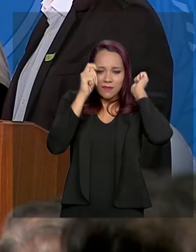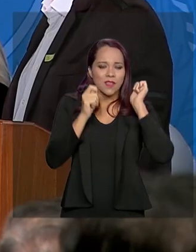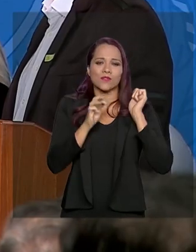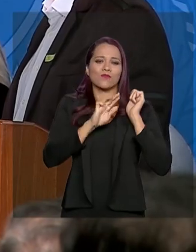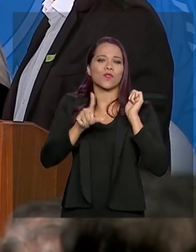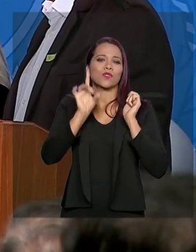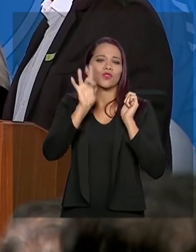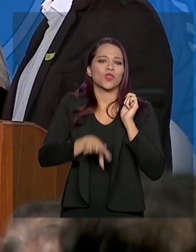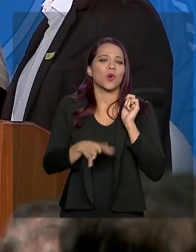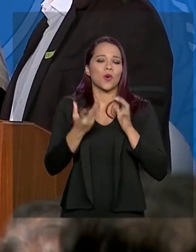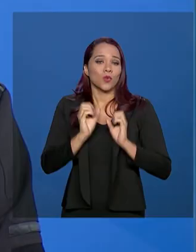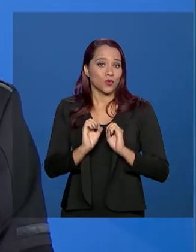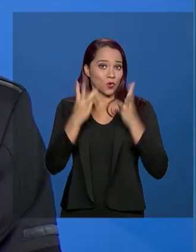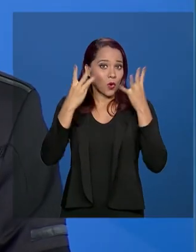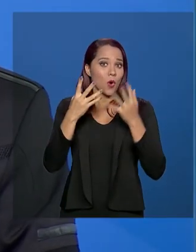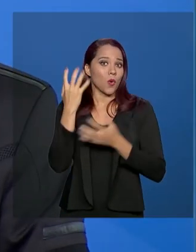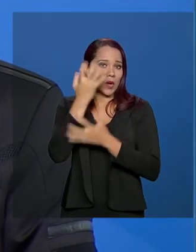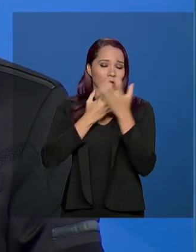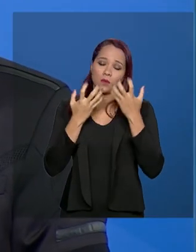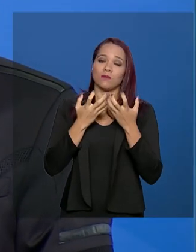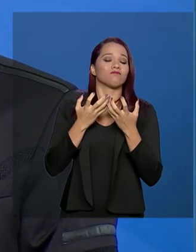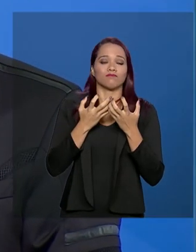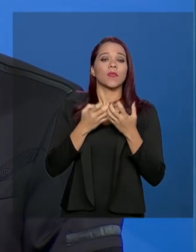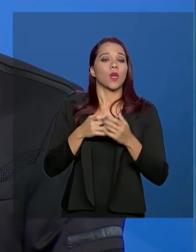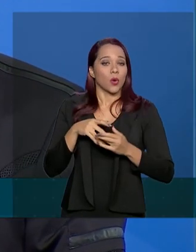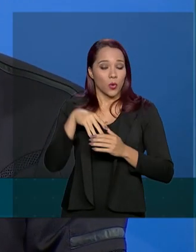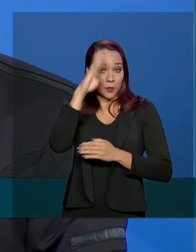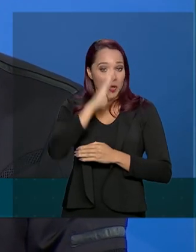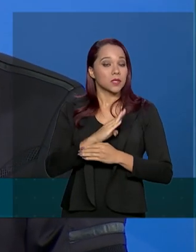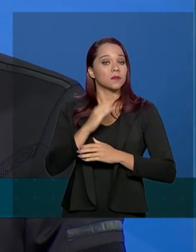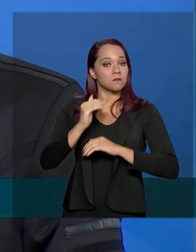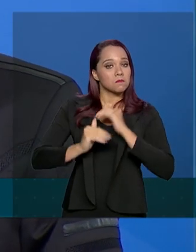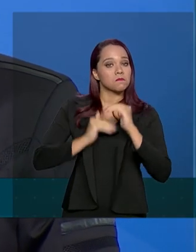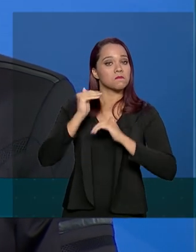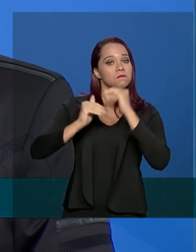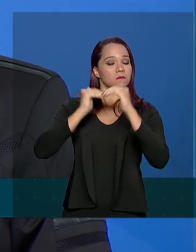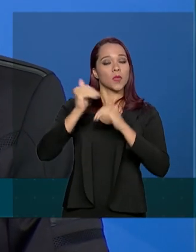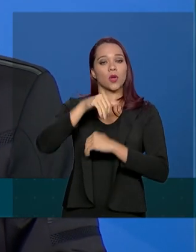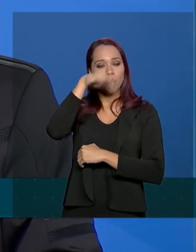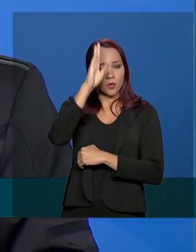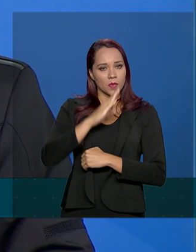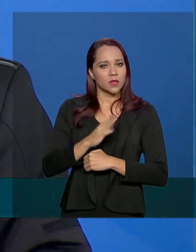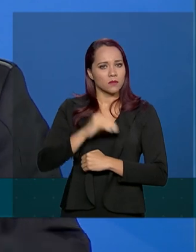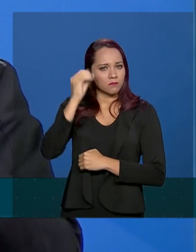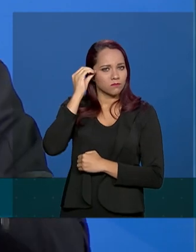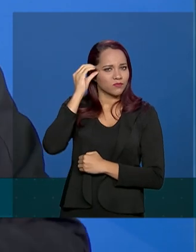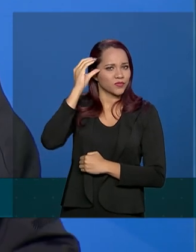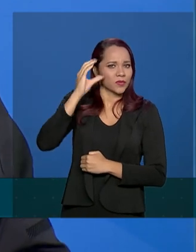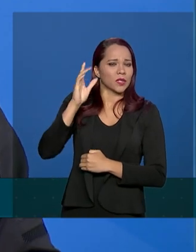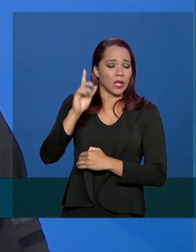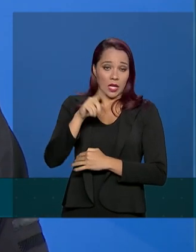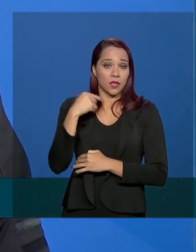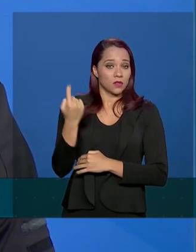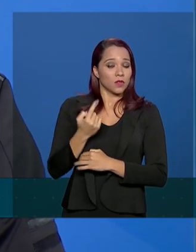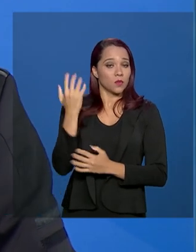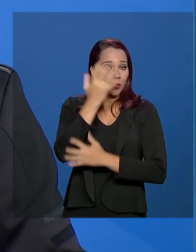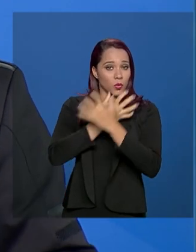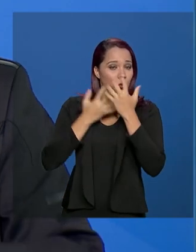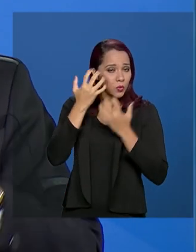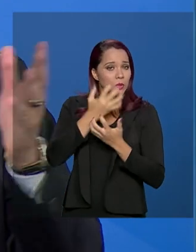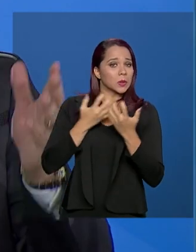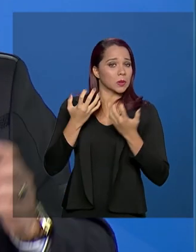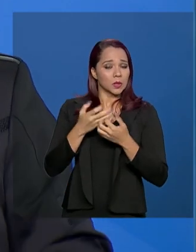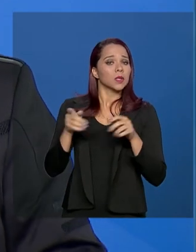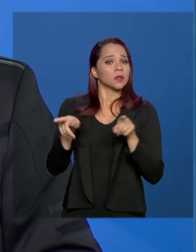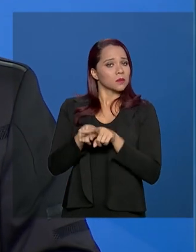resume ao entretenimento. O Brasil cresceu, o Brasil evoluiu, o Brasil amadureceu e nós da música sertaneja estamos